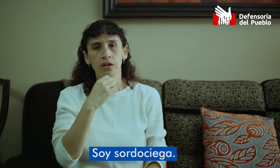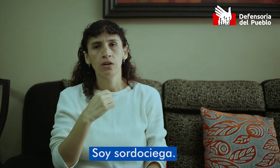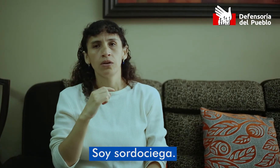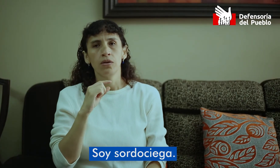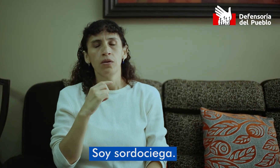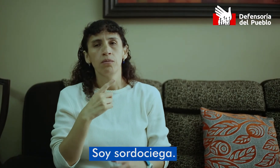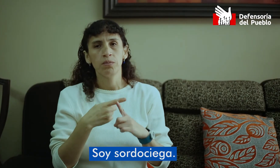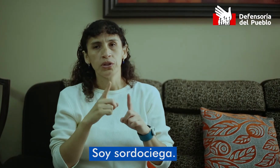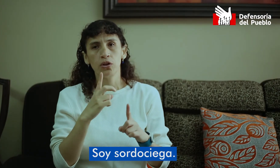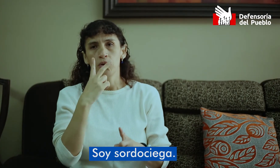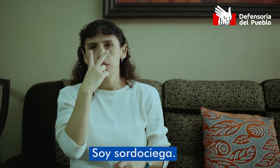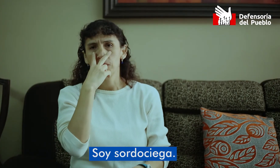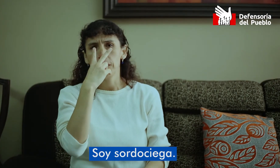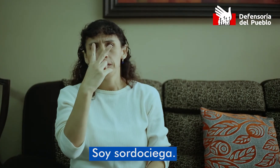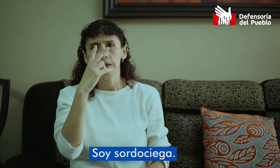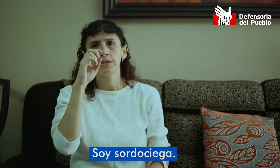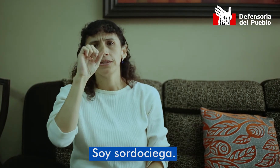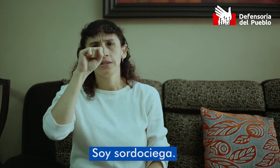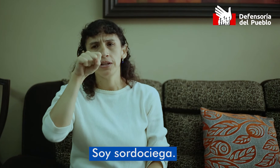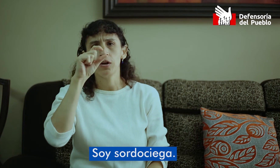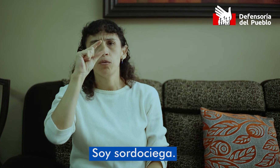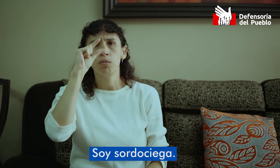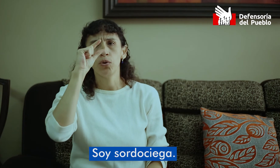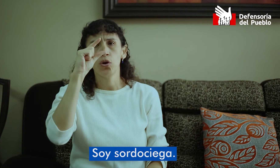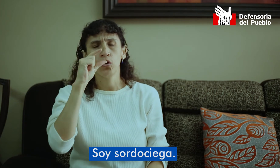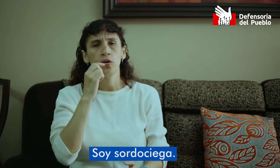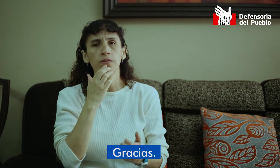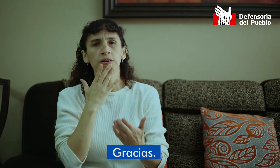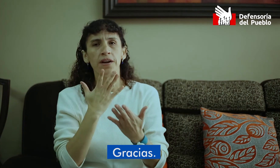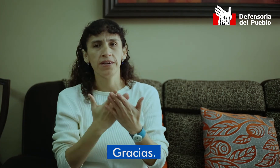Ella baja y baja saluda. Ella